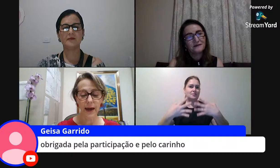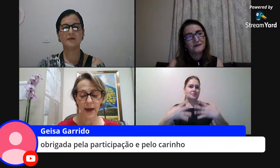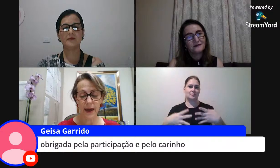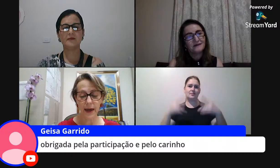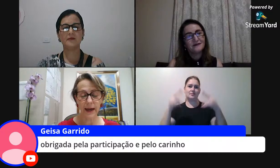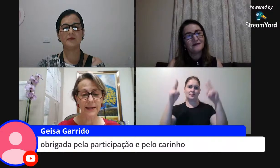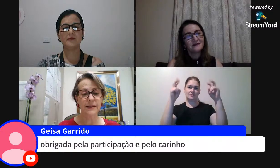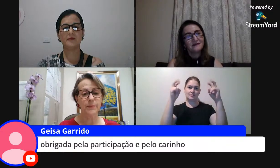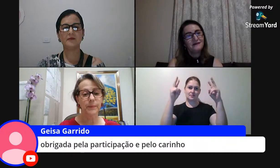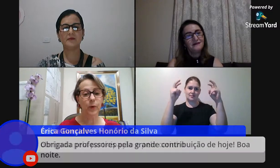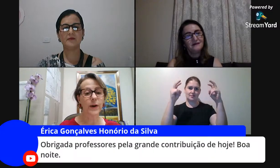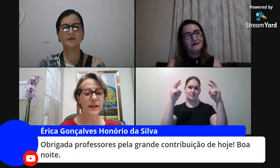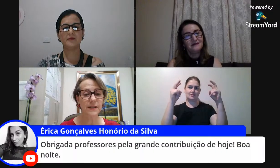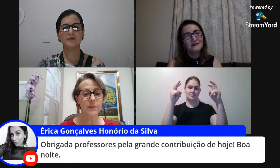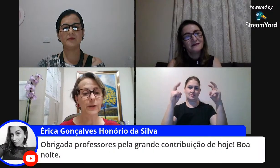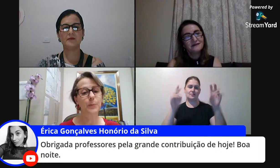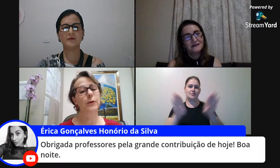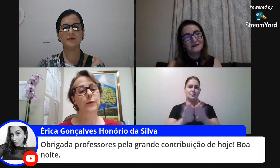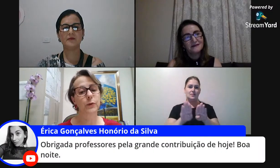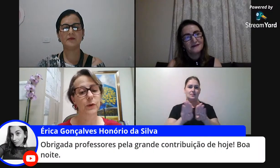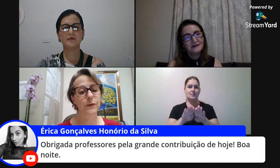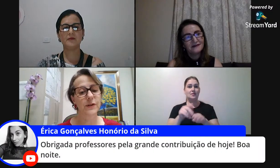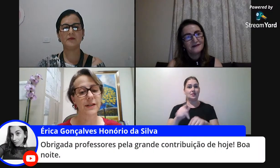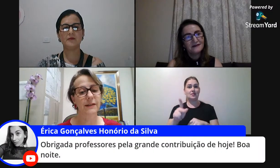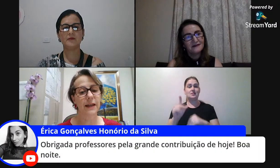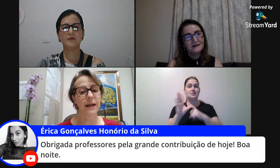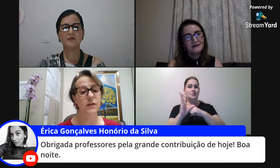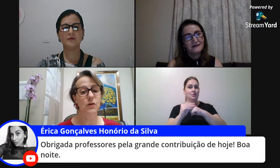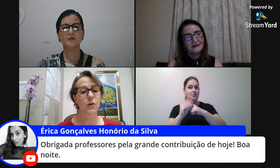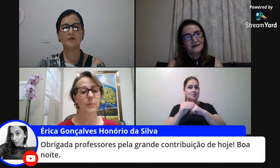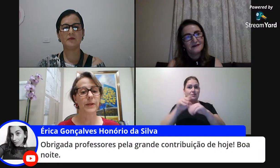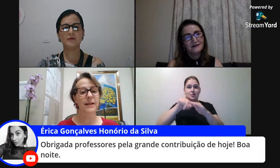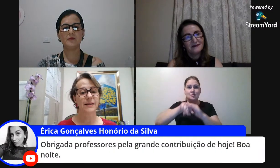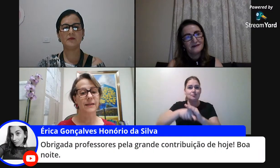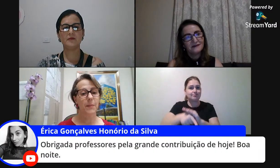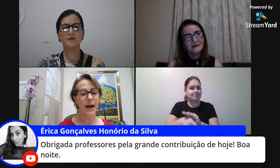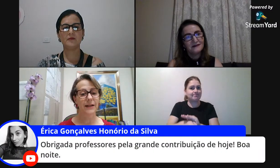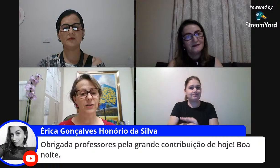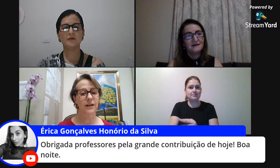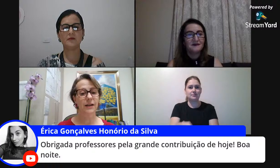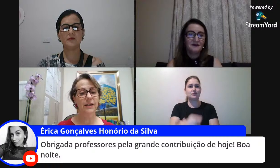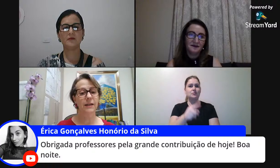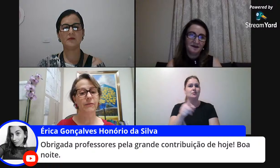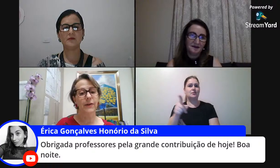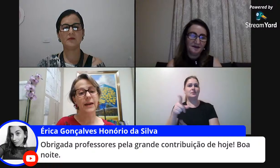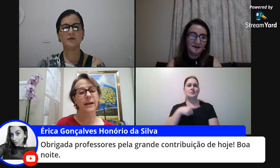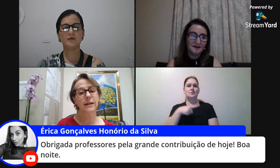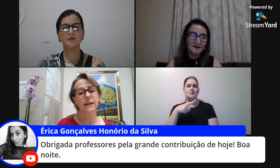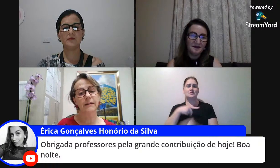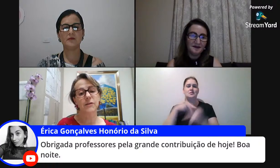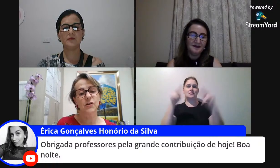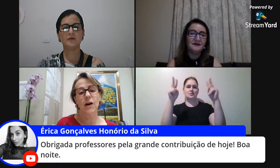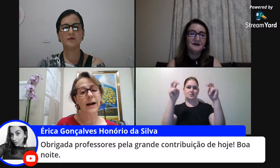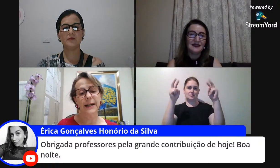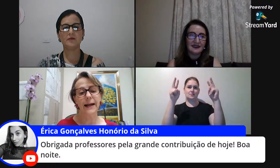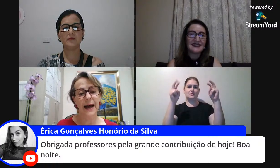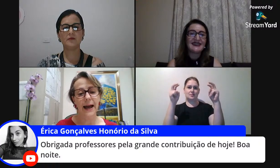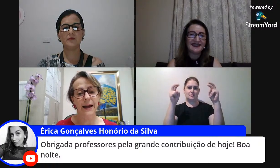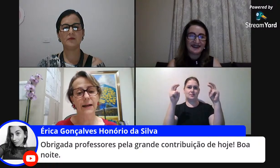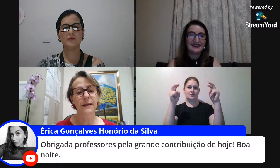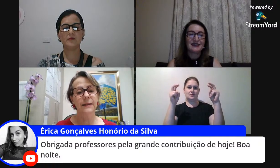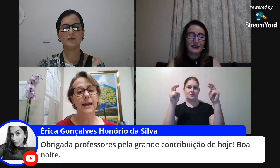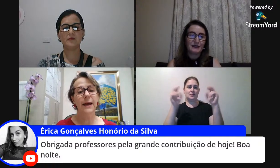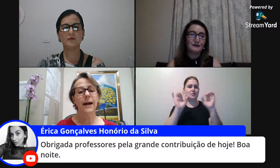esse conhecimento profundo que você tem sobre essa temática e que vem aí só